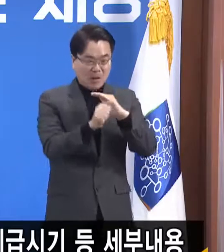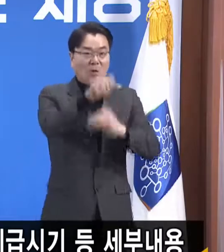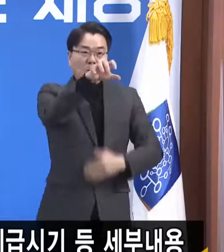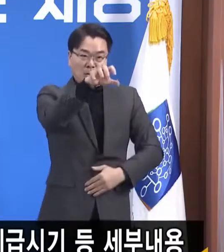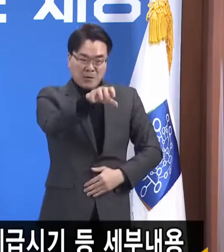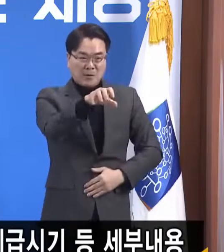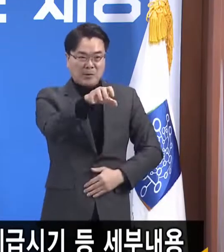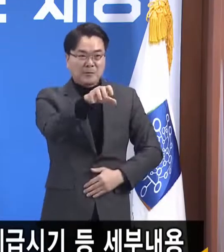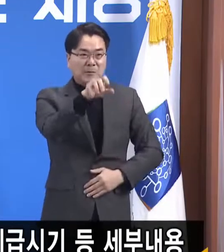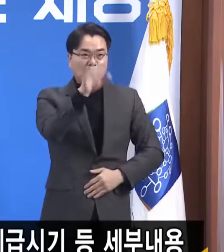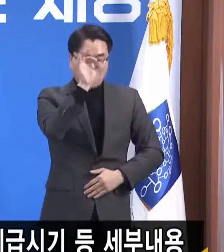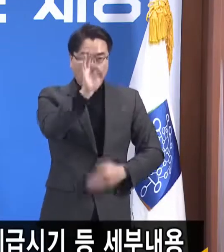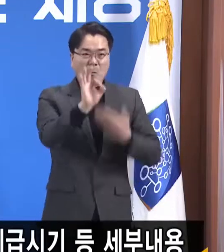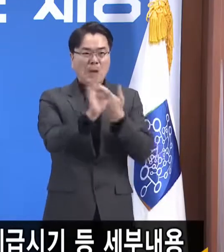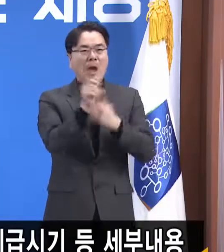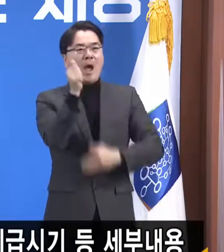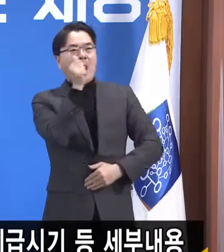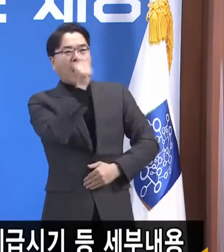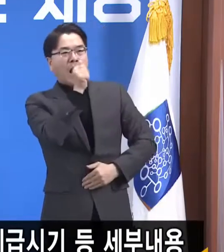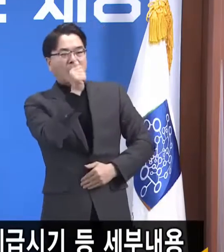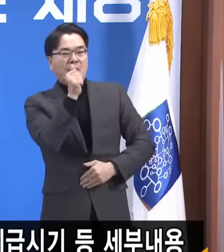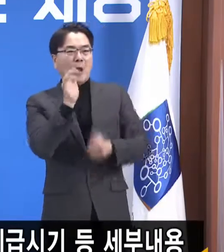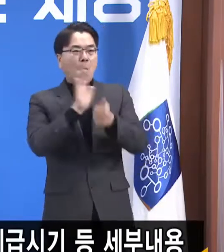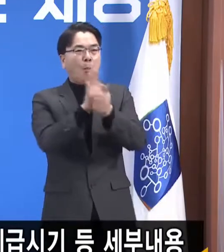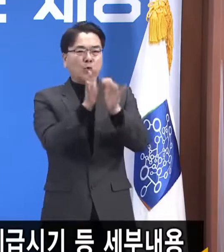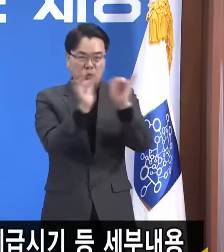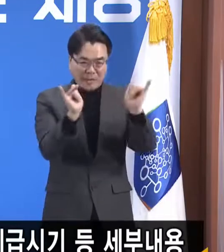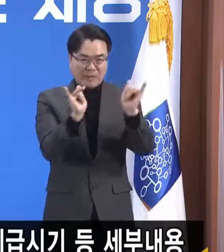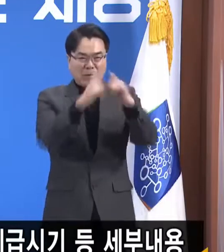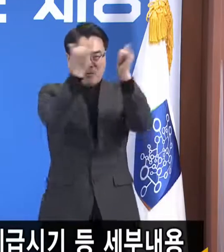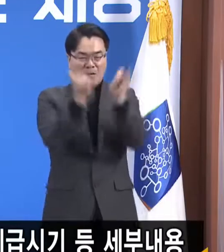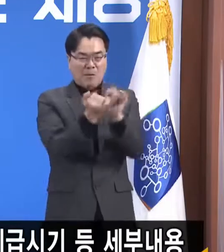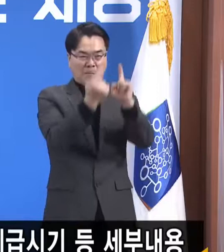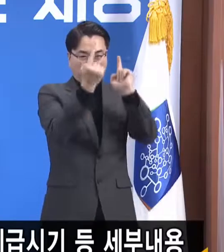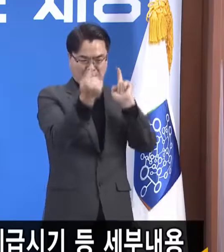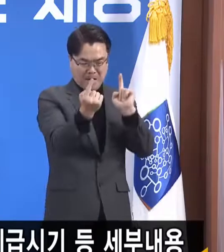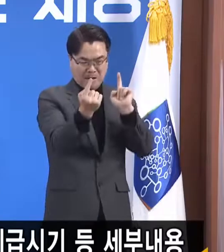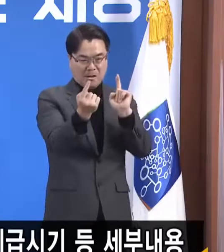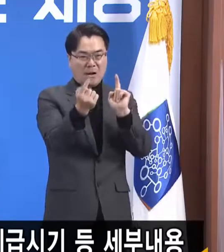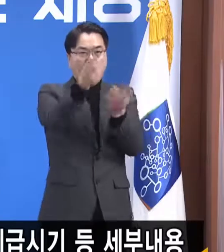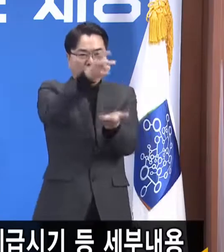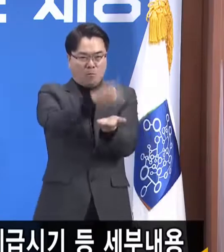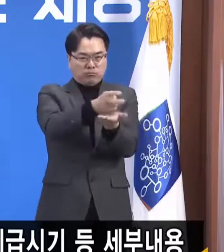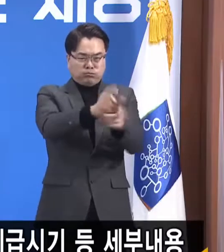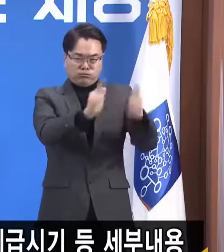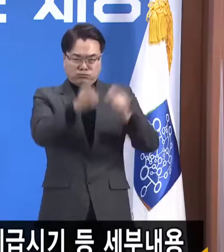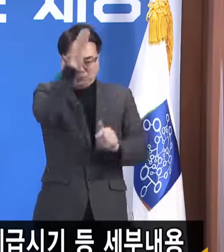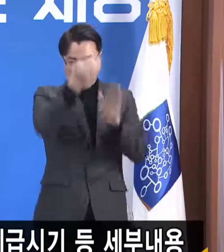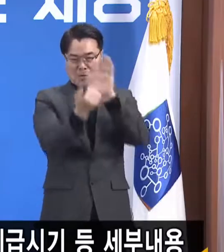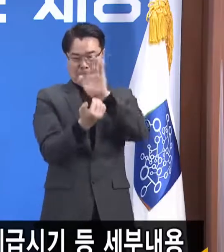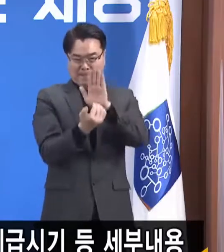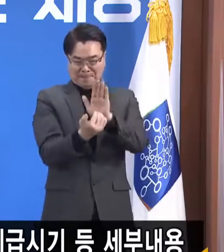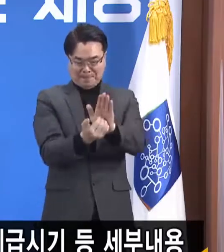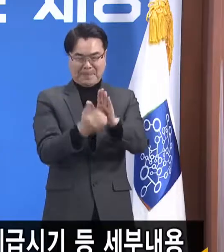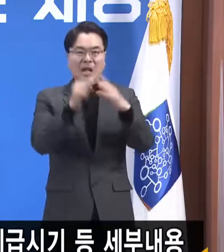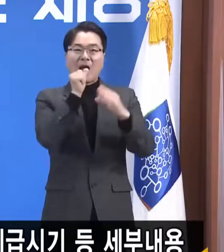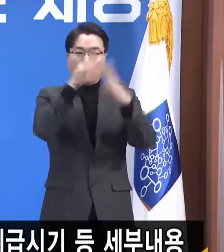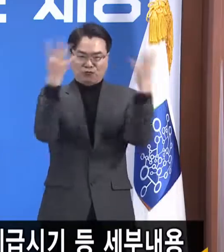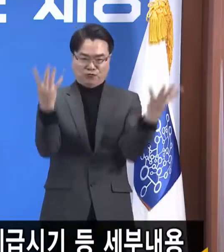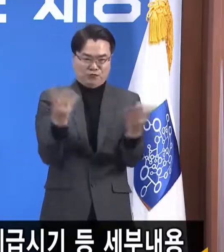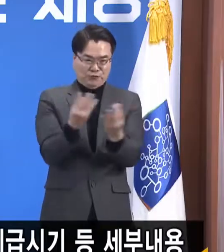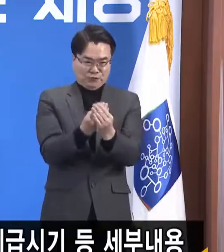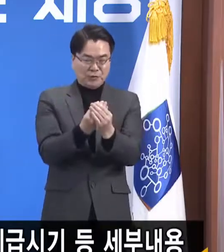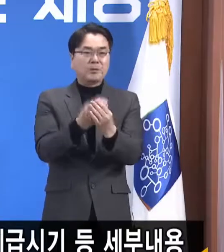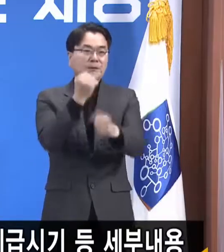안내보조요원 배치를 통한 안전거리 유지 등 기본적인 현장 방역 조치를 철저하게